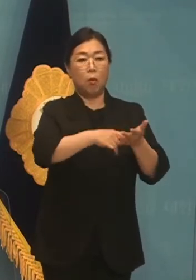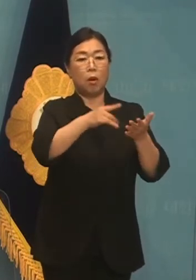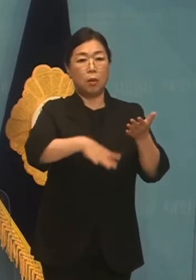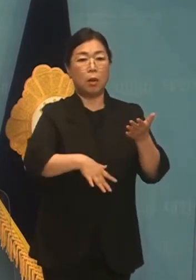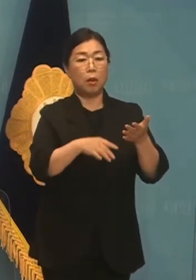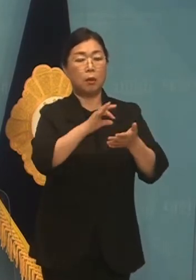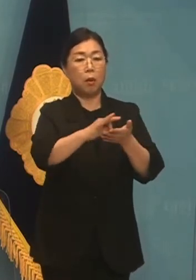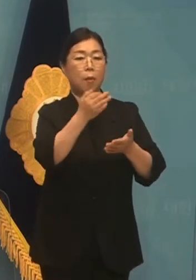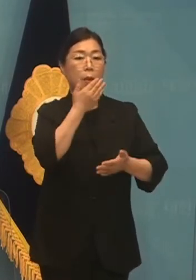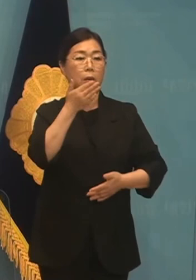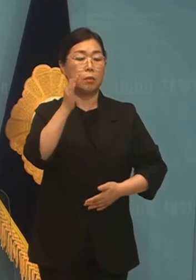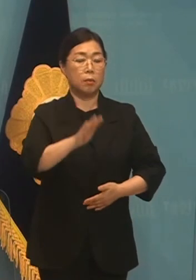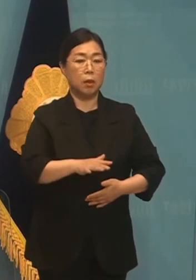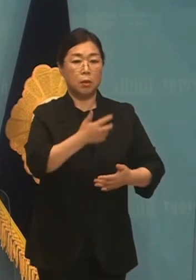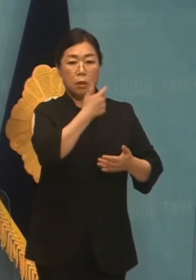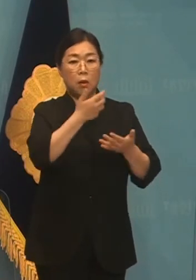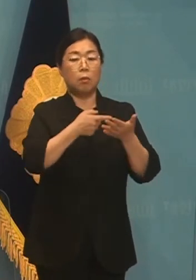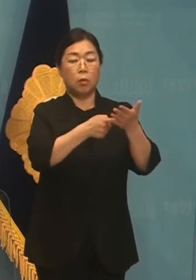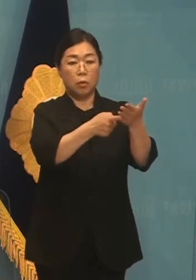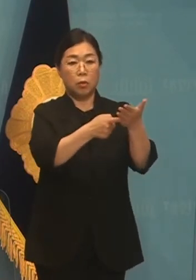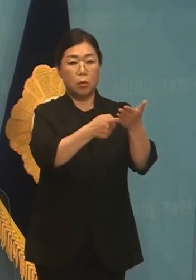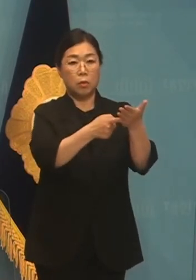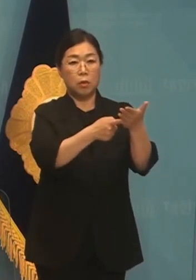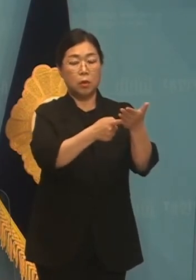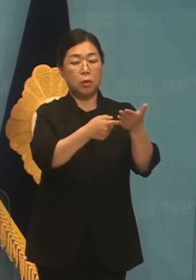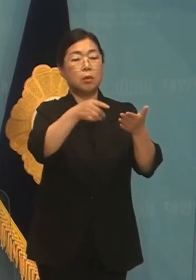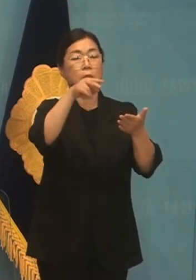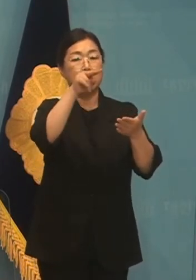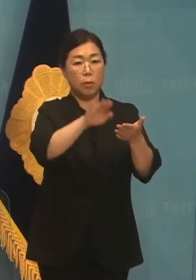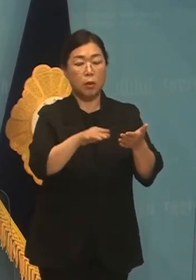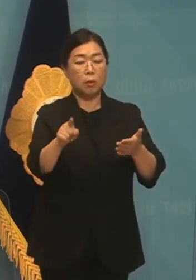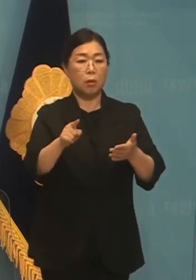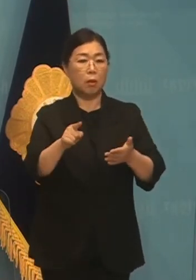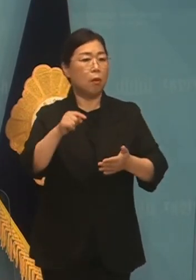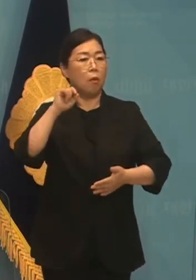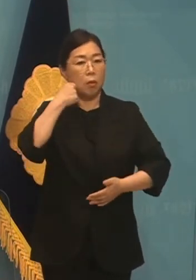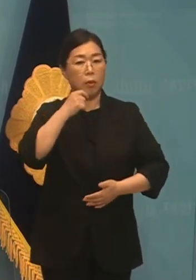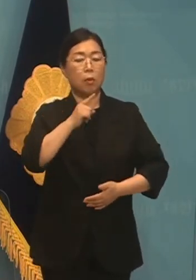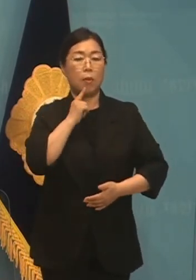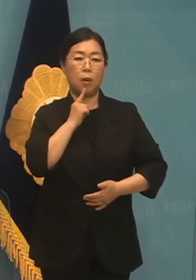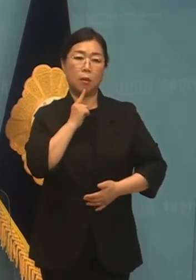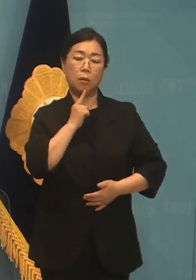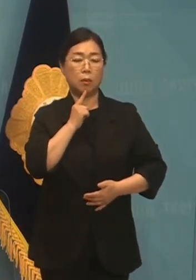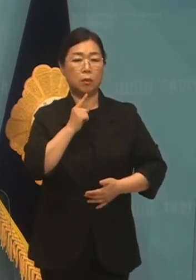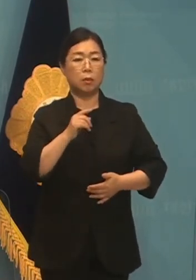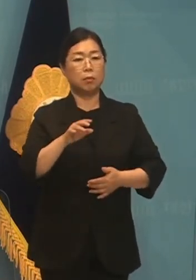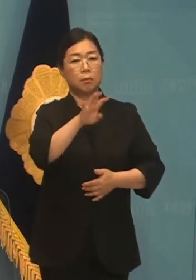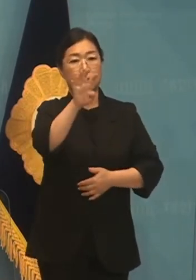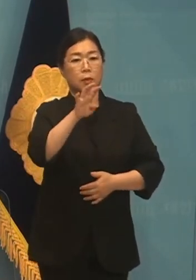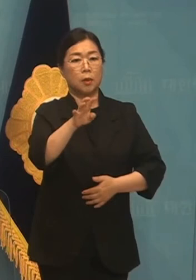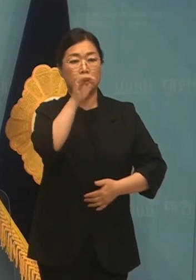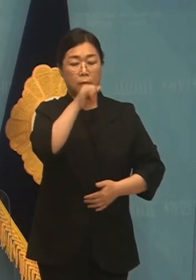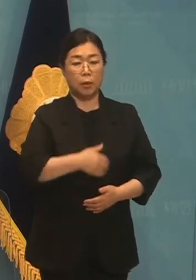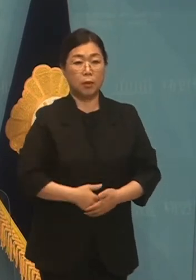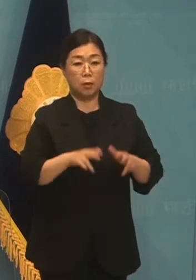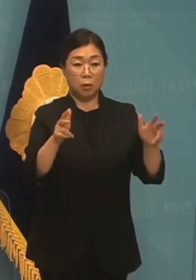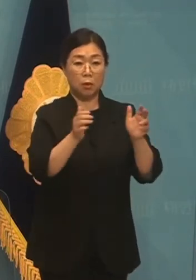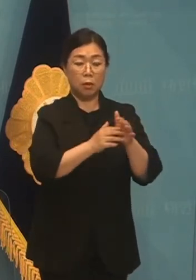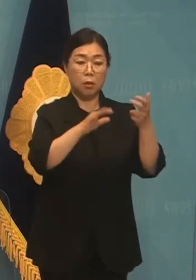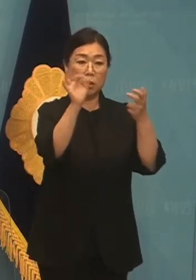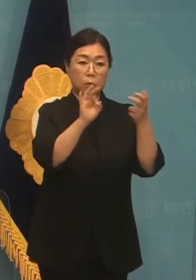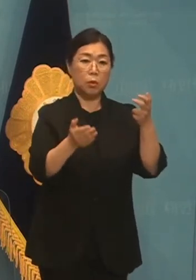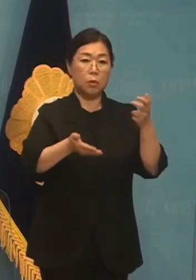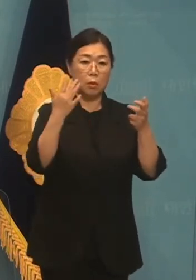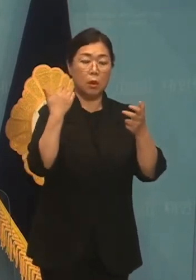않다는 국토교통부의 입장은 한마디로 눈가리고 아웅입니다. 그간 약 70%